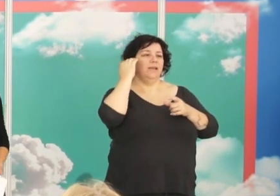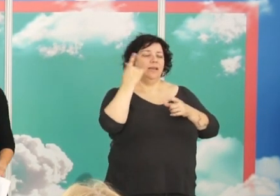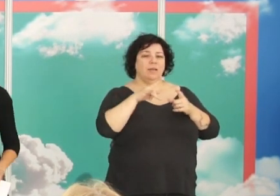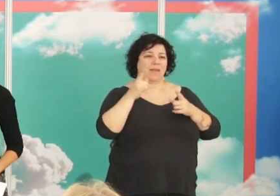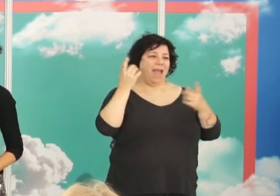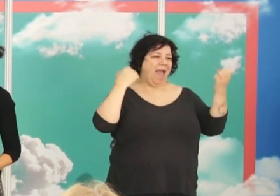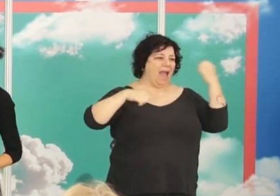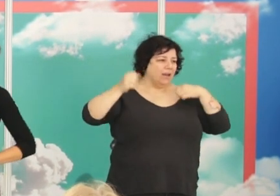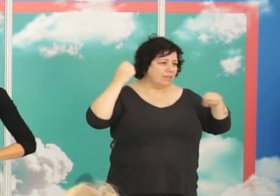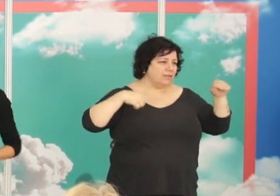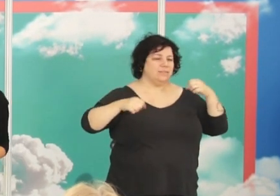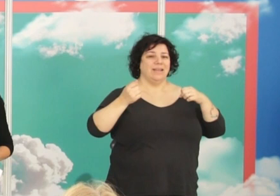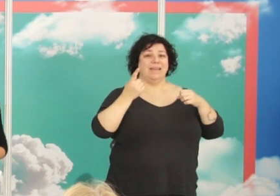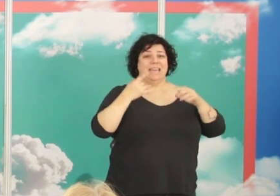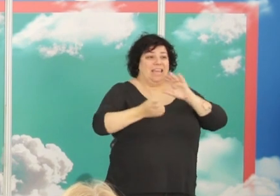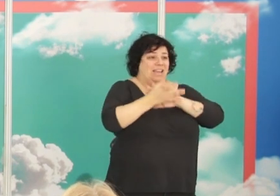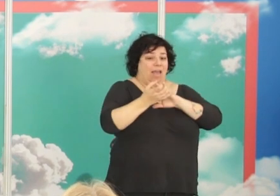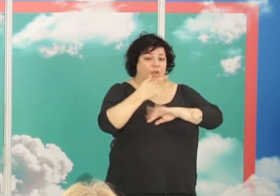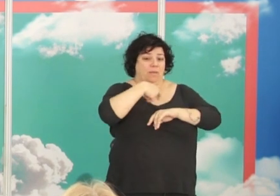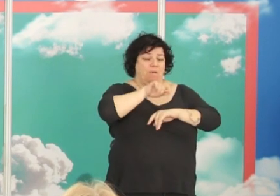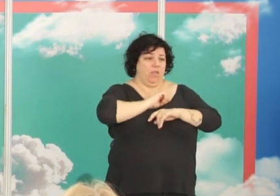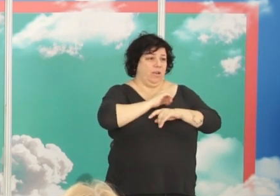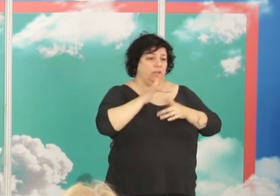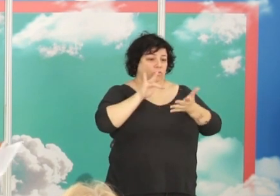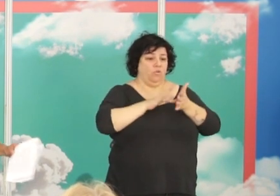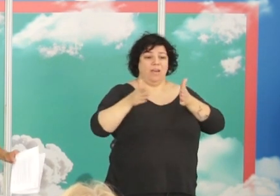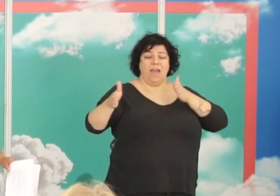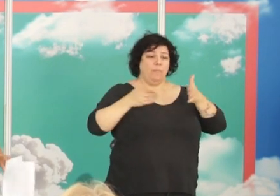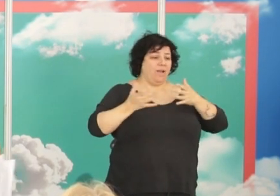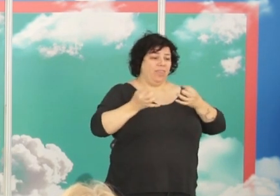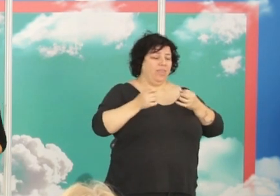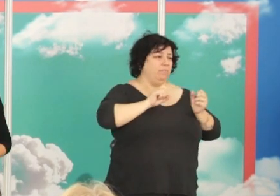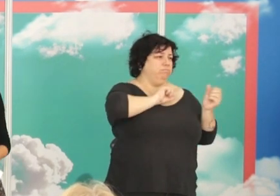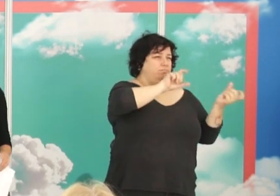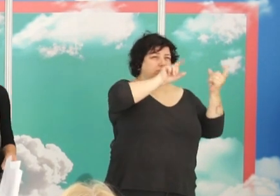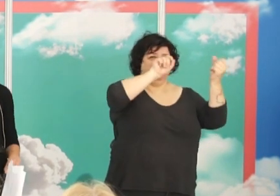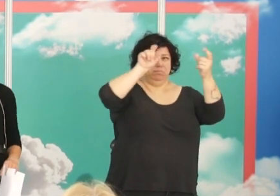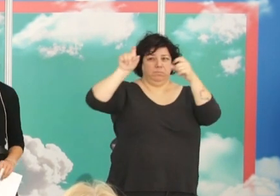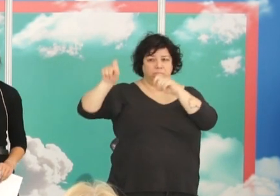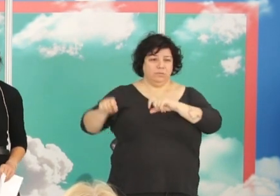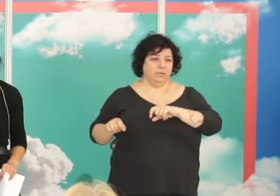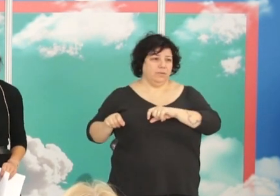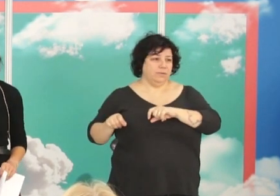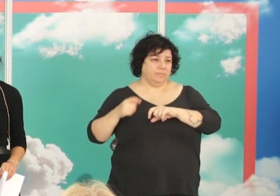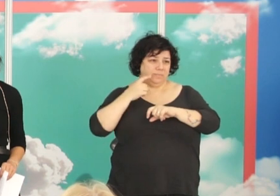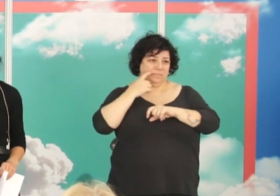artistas y creadores españoles que tuvieron que exiliarse probablemente en el que sea